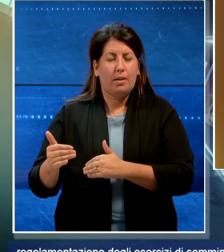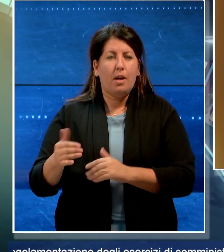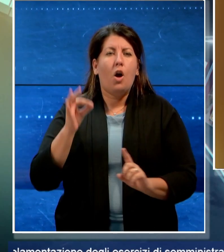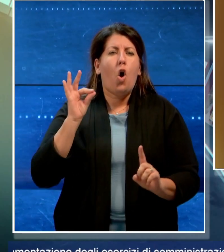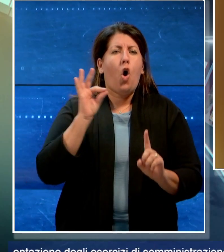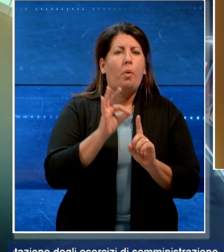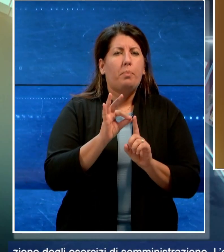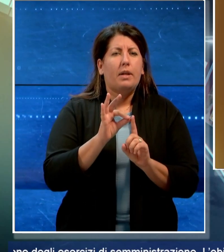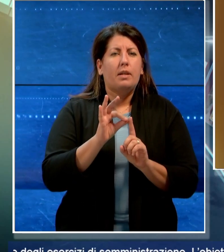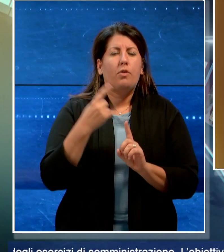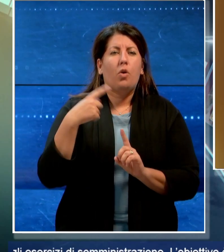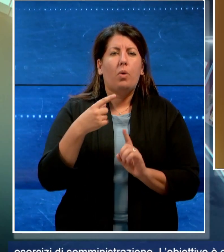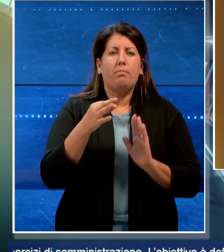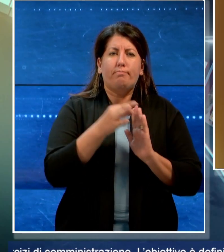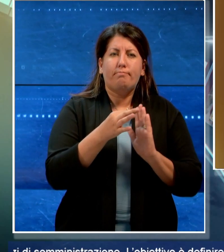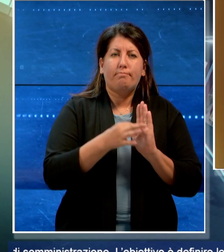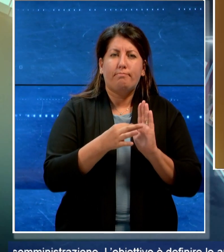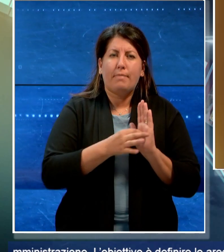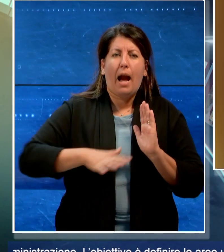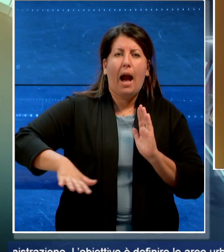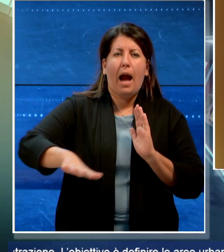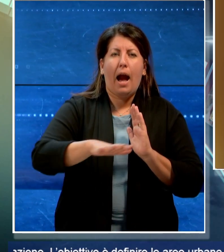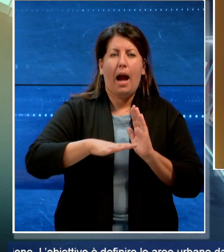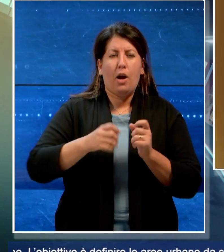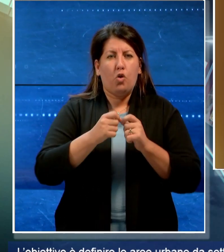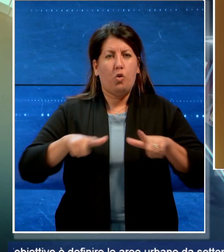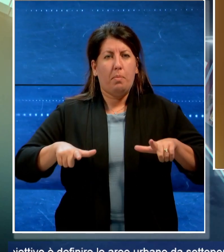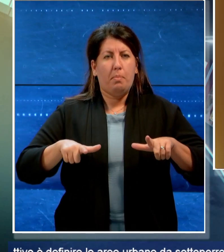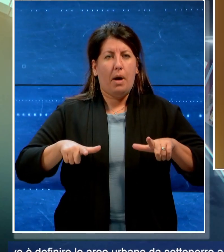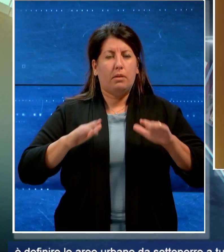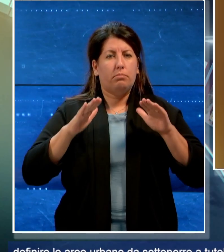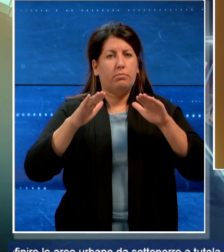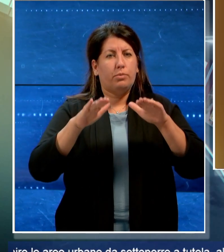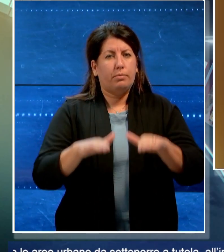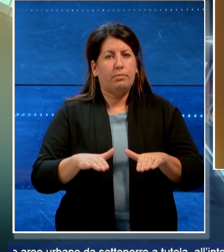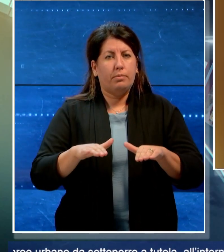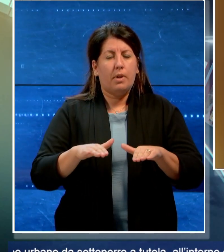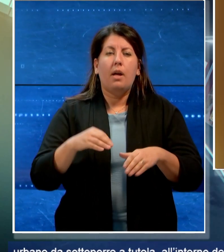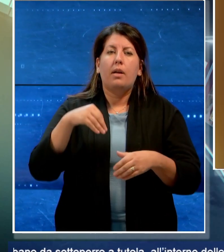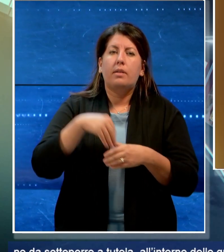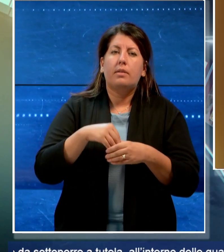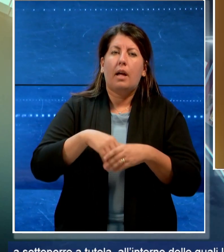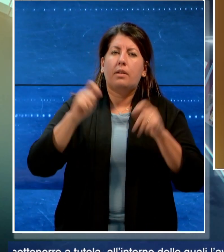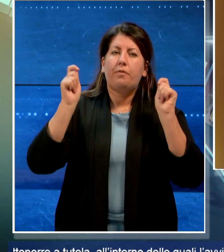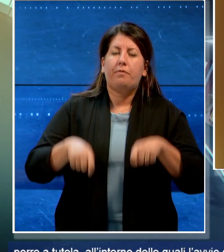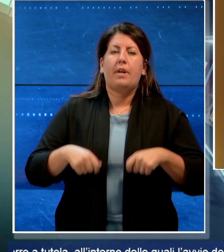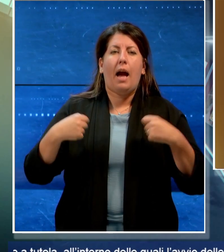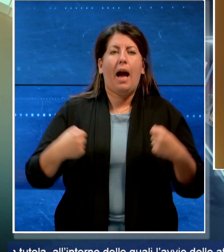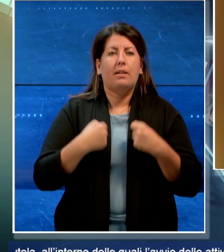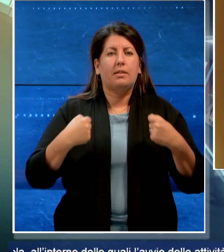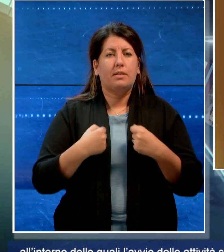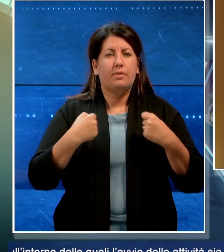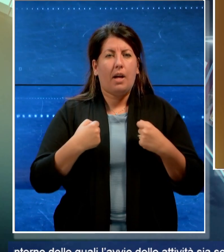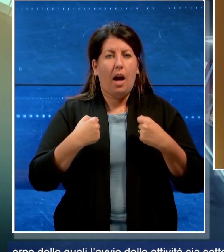'obiettivo è definire le aree urbane da sottoporre a tutela all'interno delle quali l'avvio delle attività sia